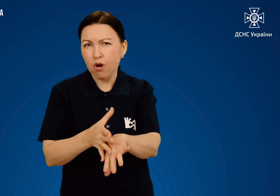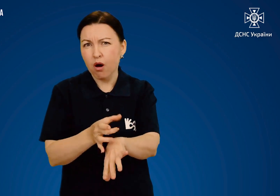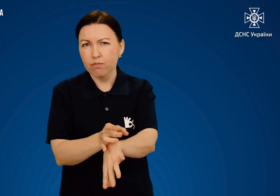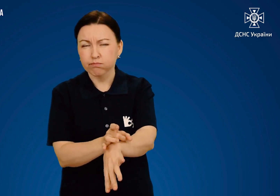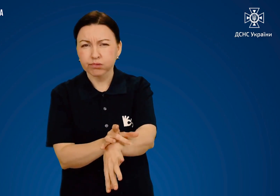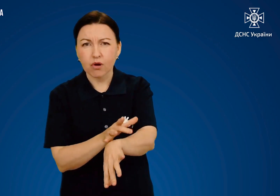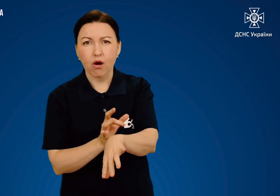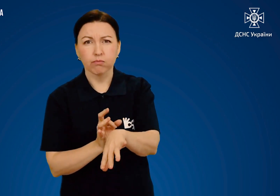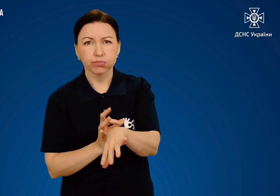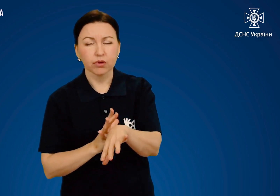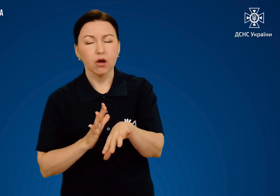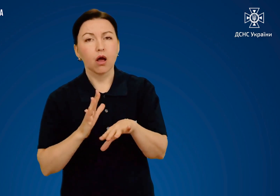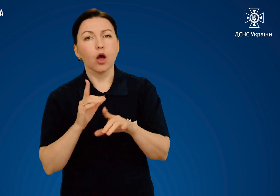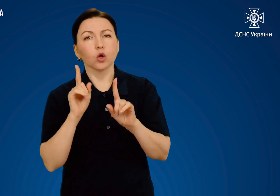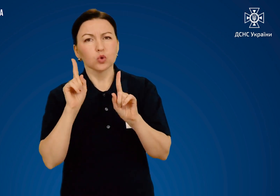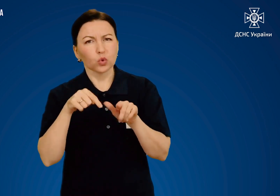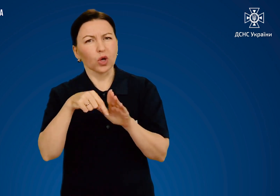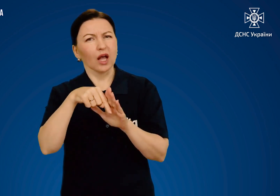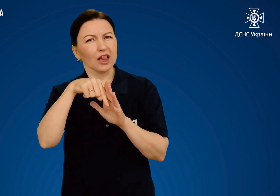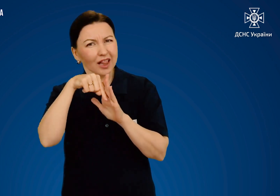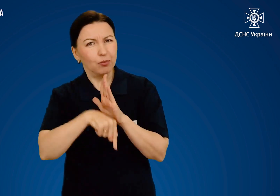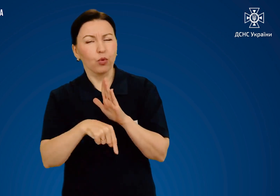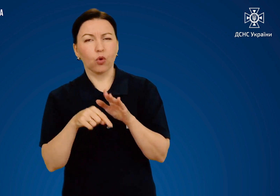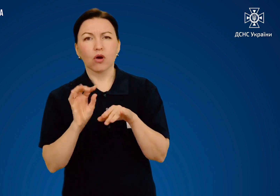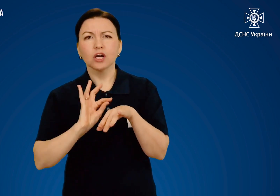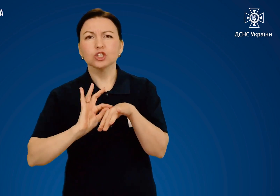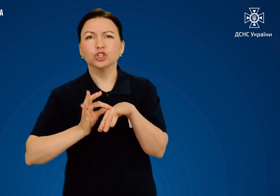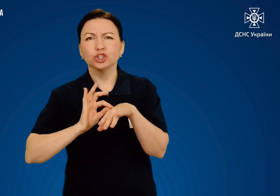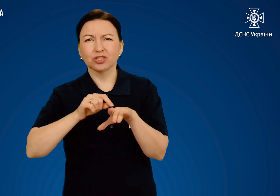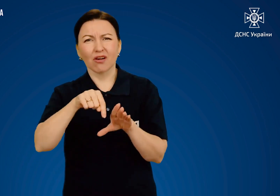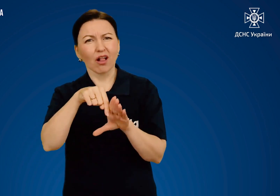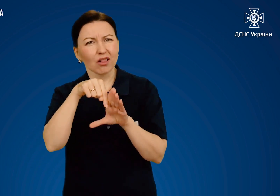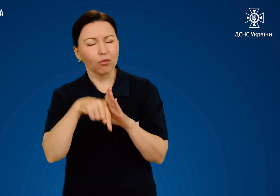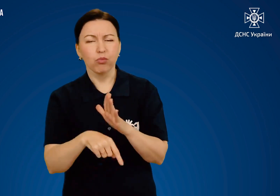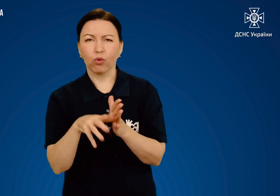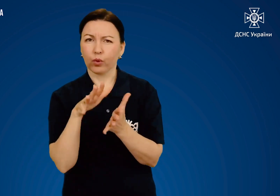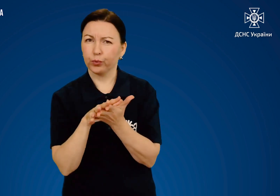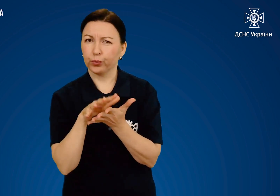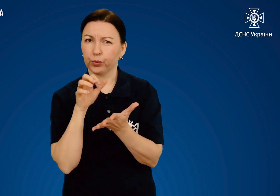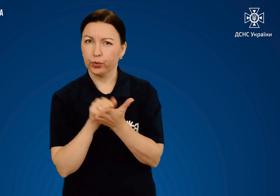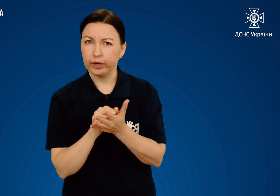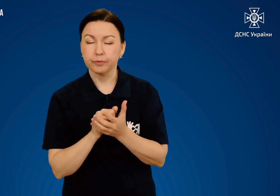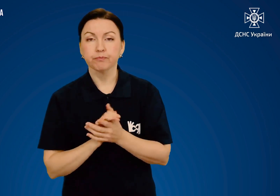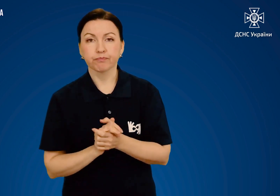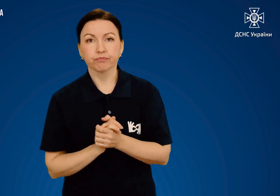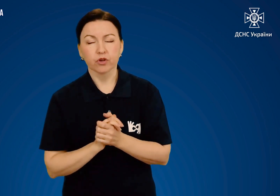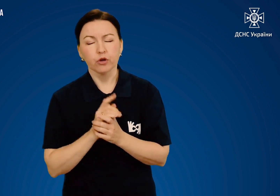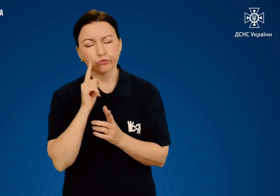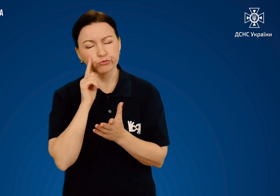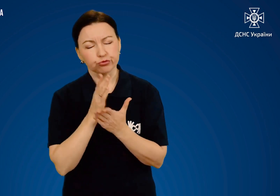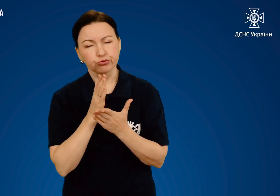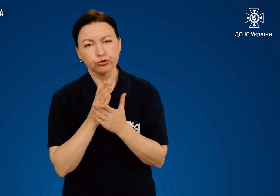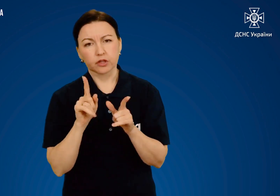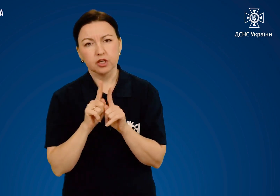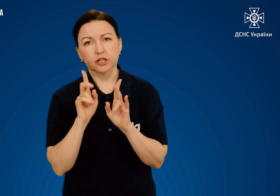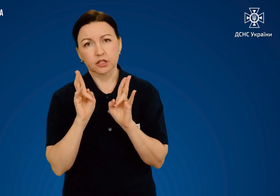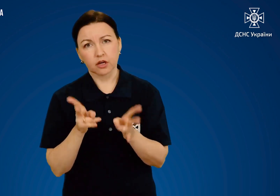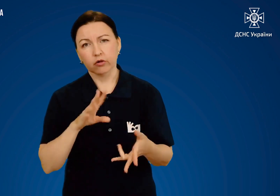ділянками ураження, що пошкоджують глибокі шари тканин. Нерідко такі